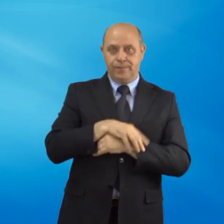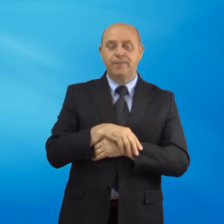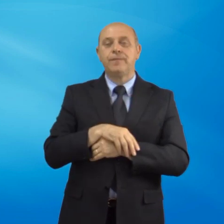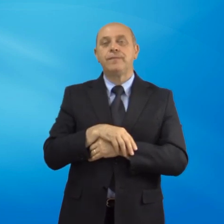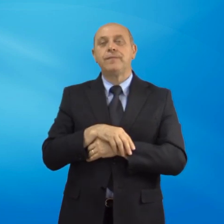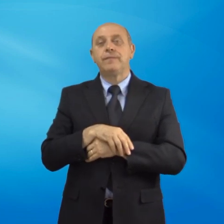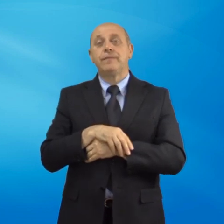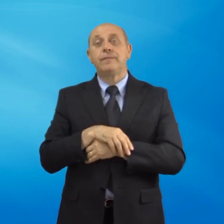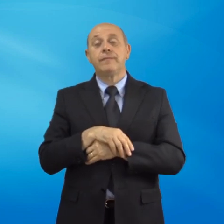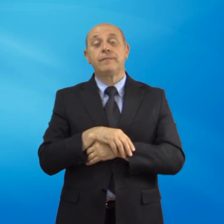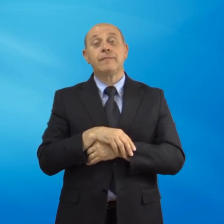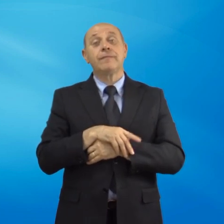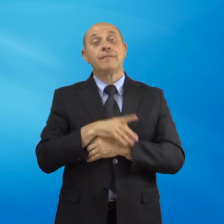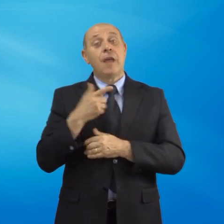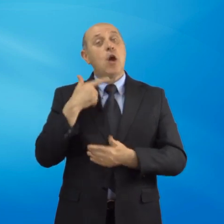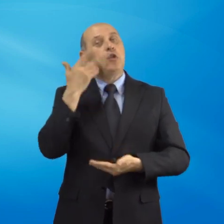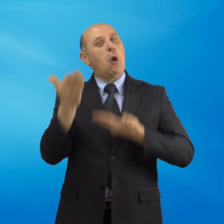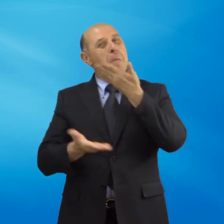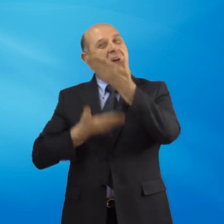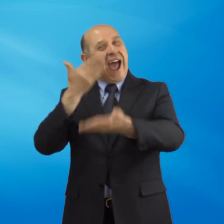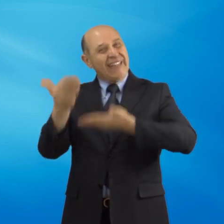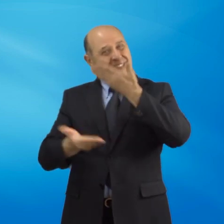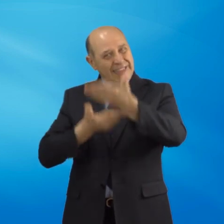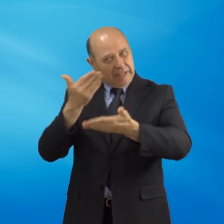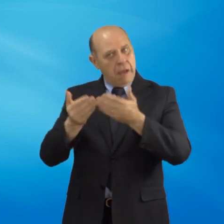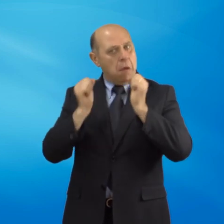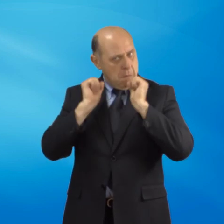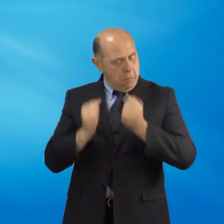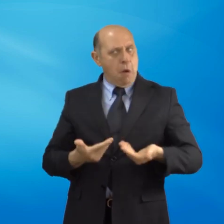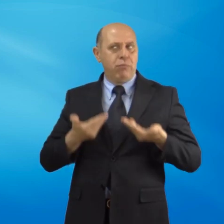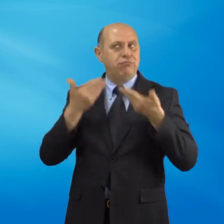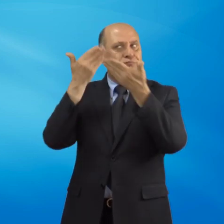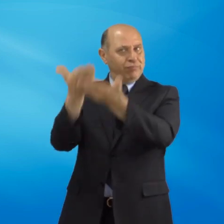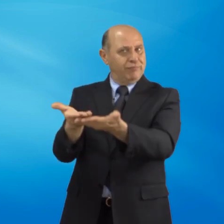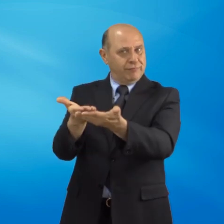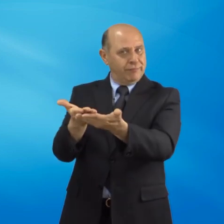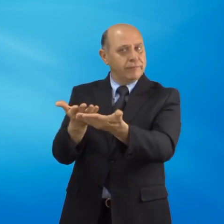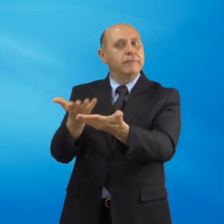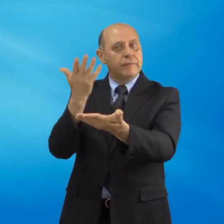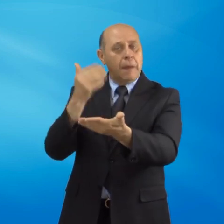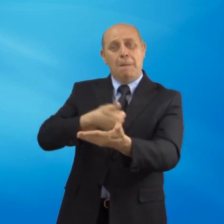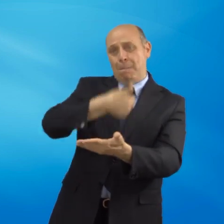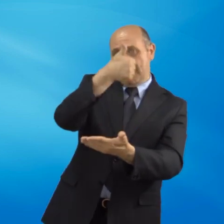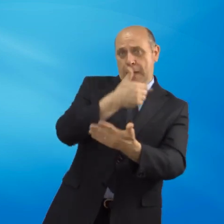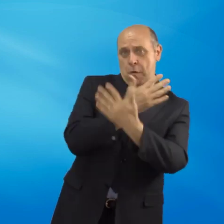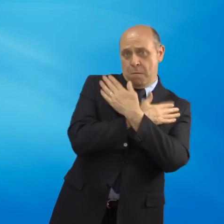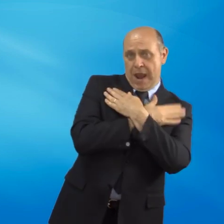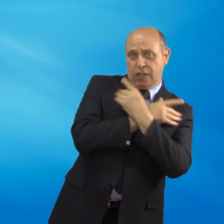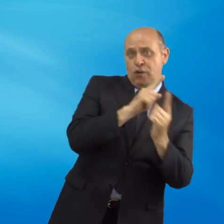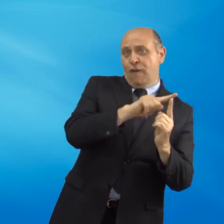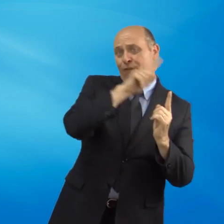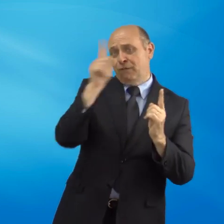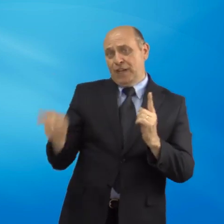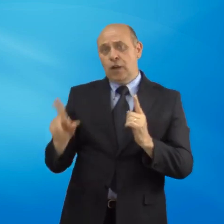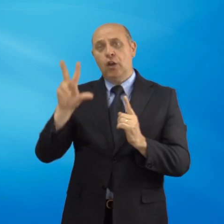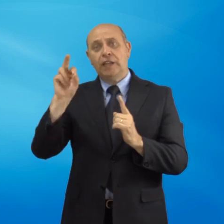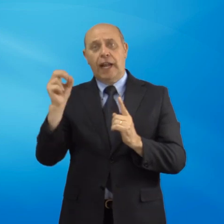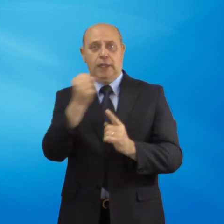Le domande potranno essere presentate dal 1 maggio al 30 giugno, l